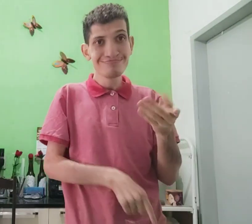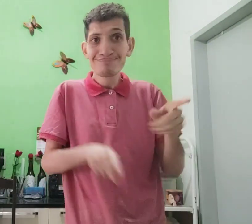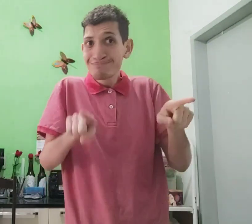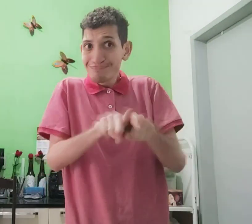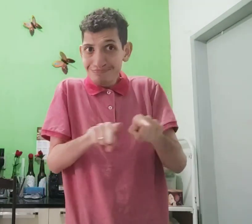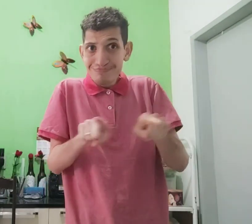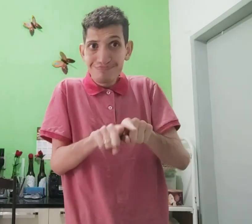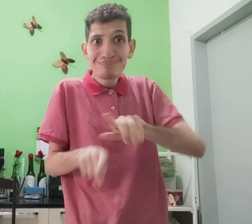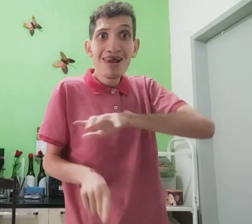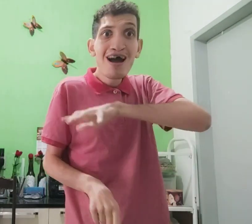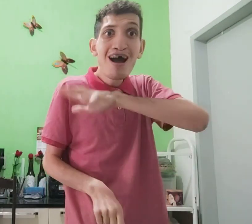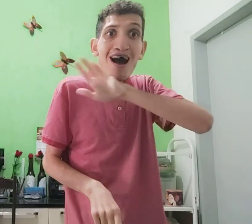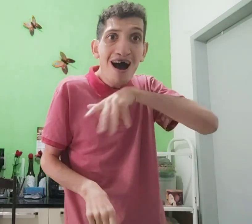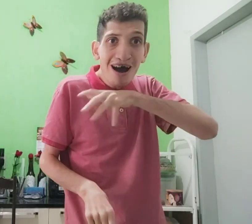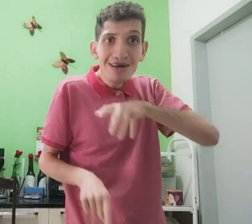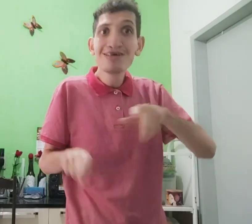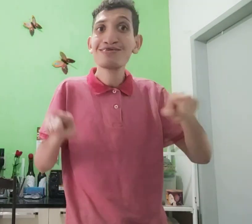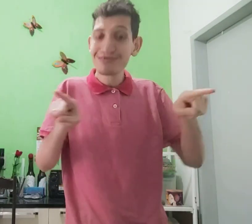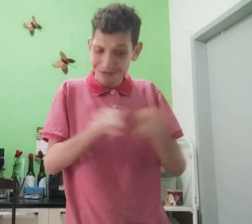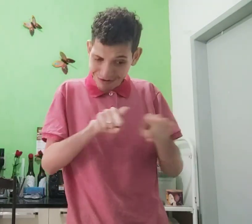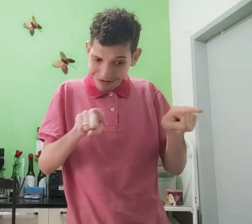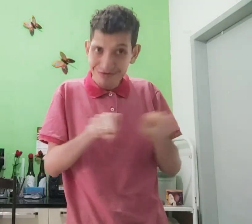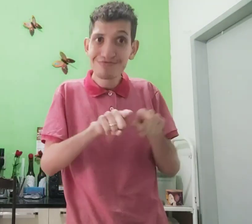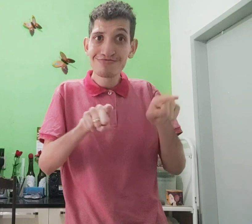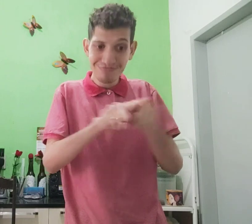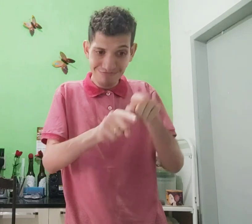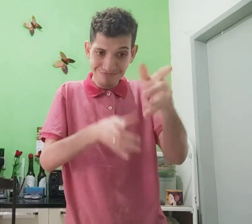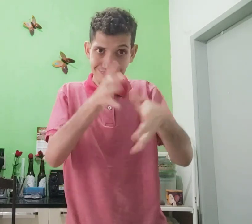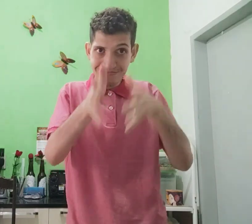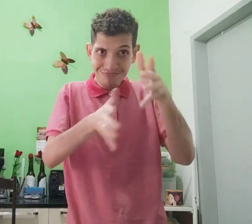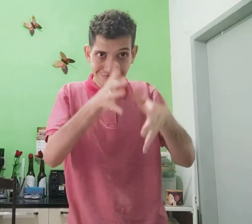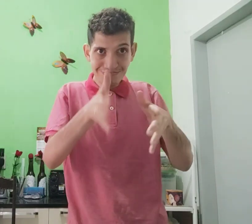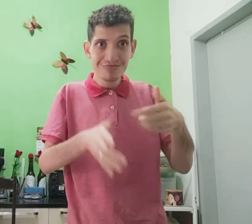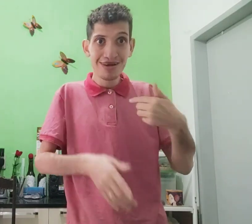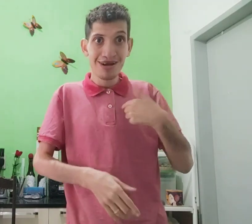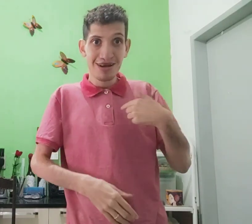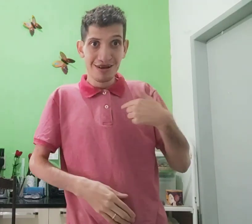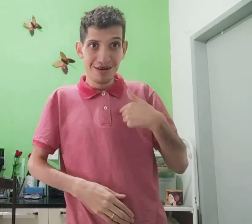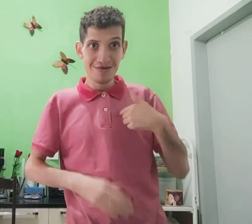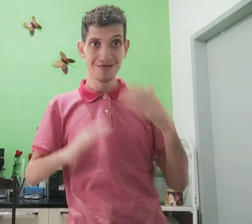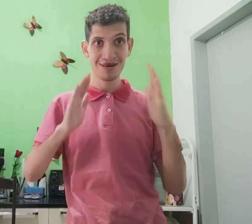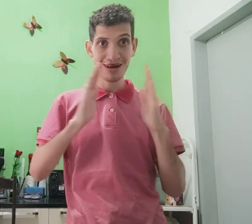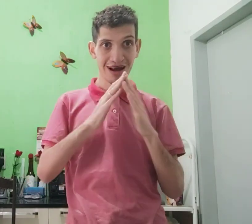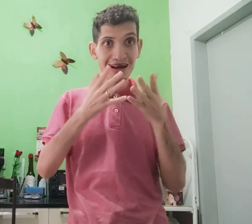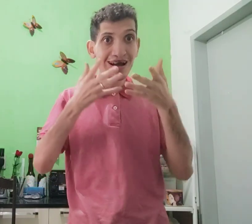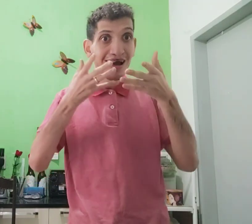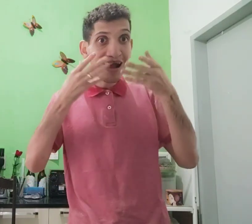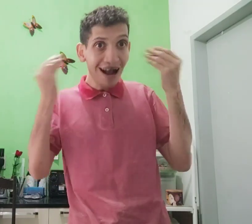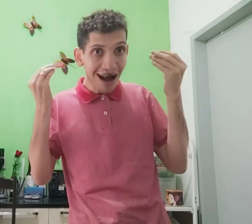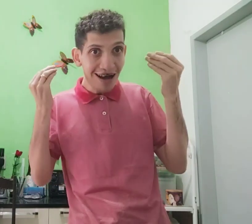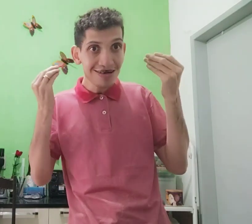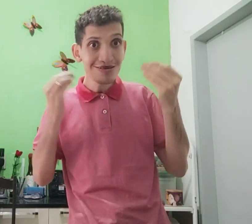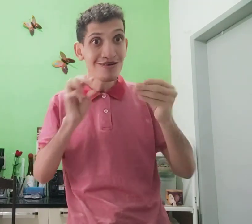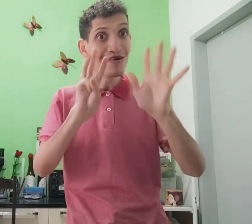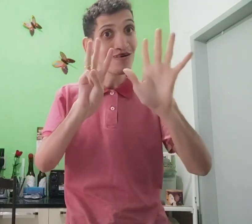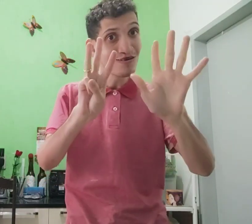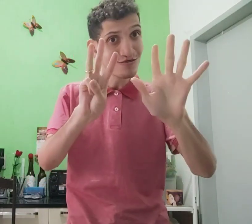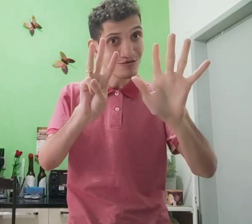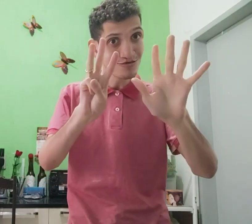homem, também, animais, também, sinaliza, eu, haja, gato,